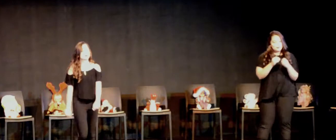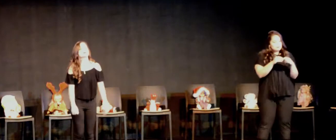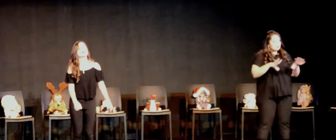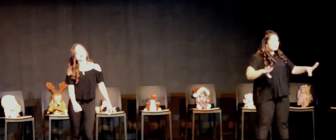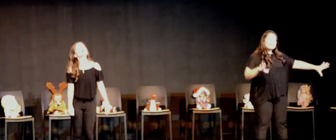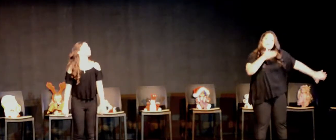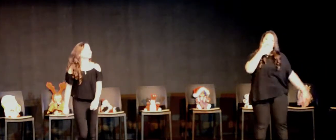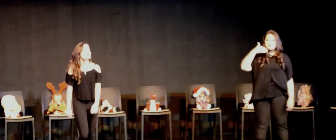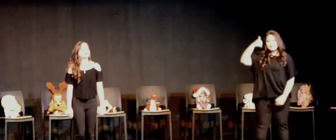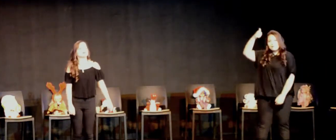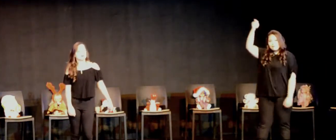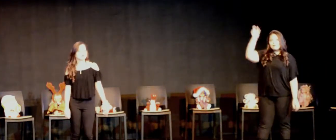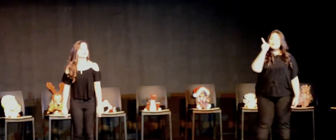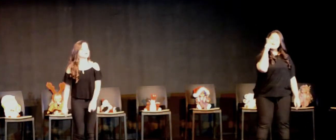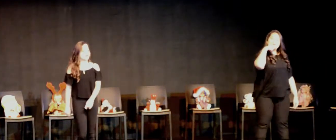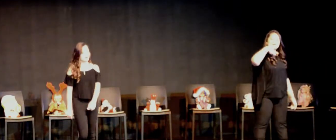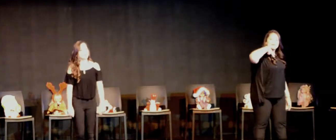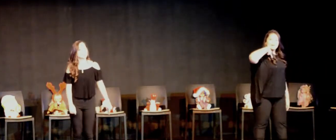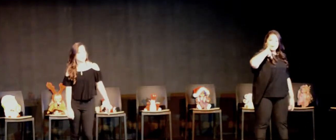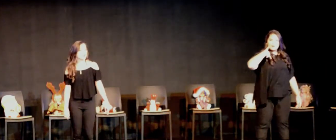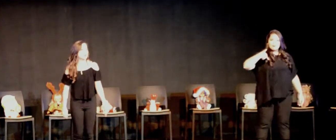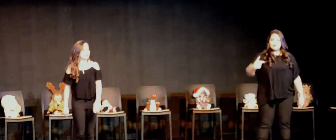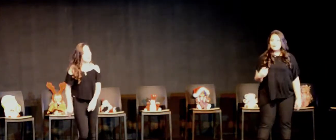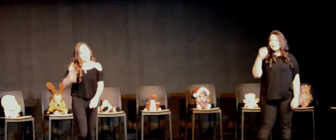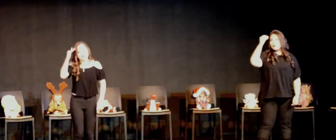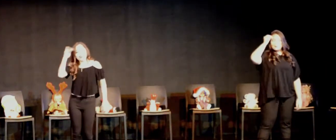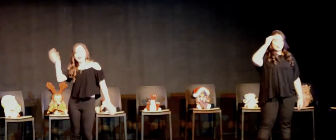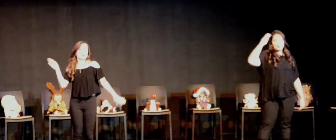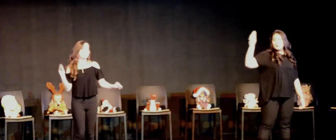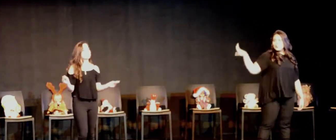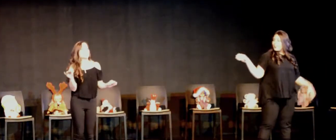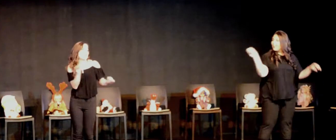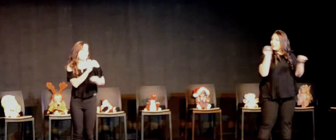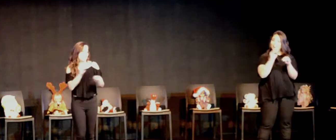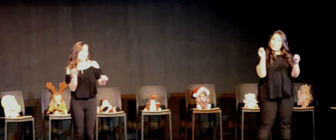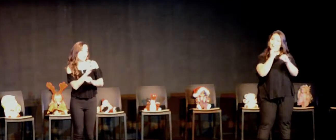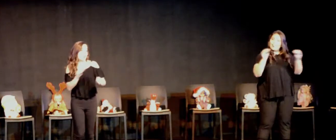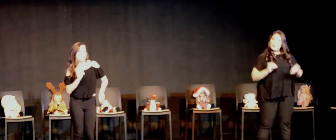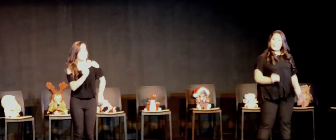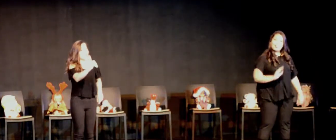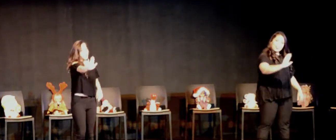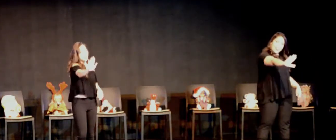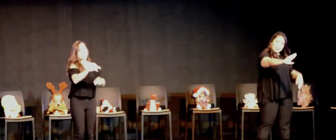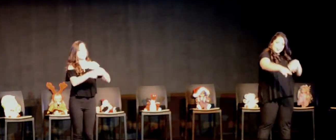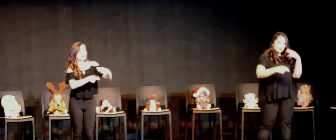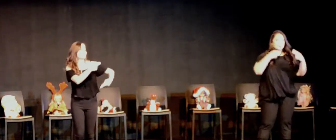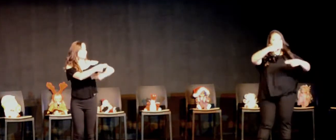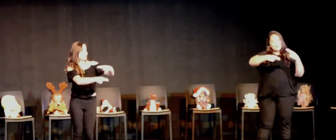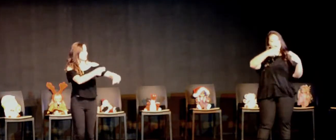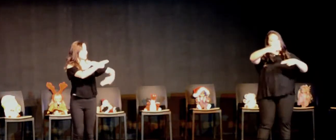perdido la más grande fortuna No sé nada de tu historia